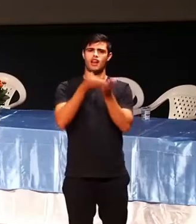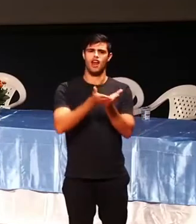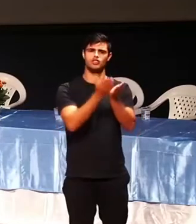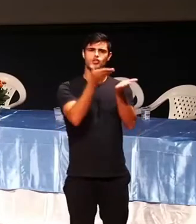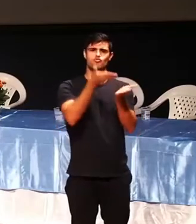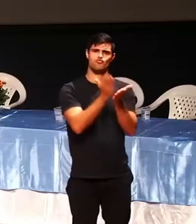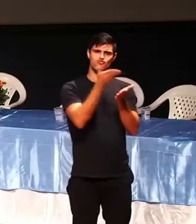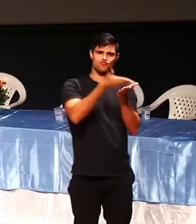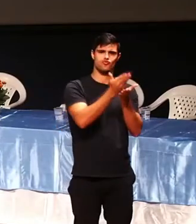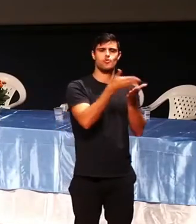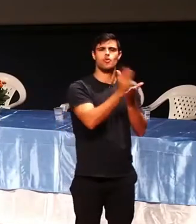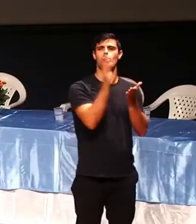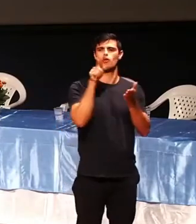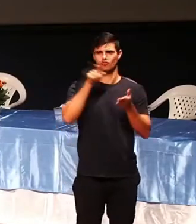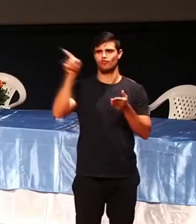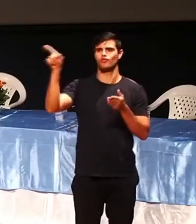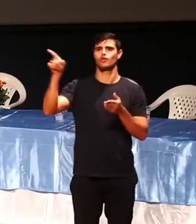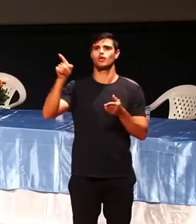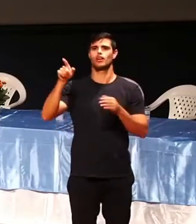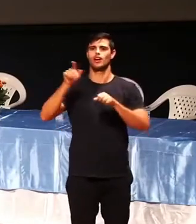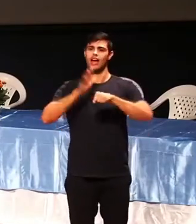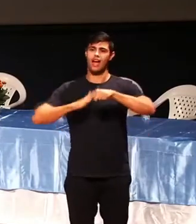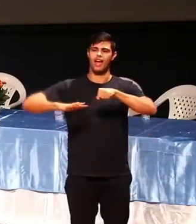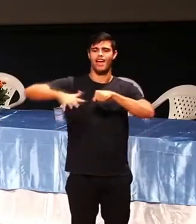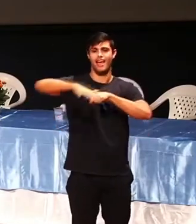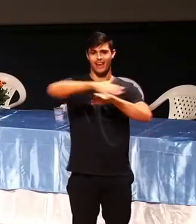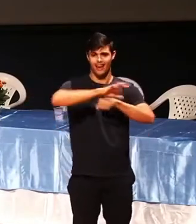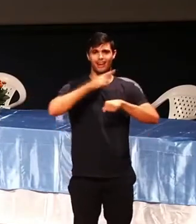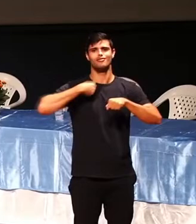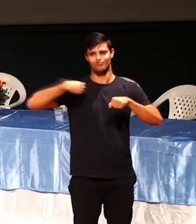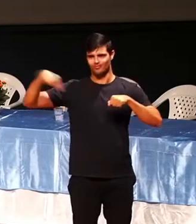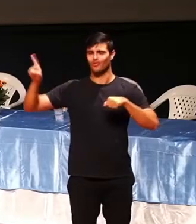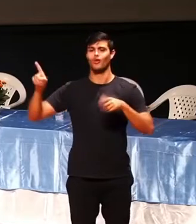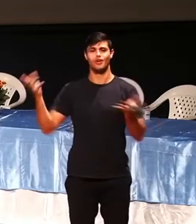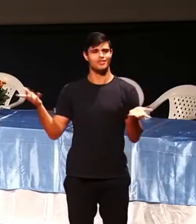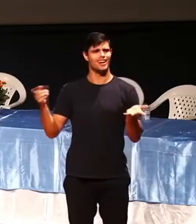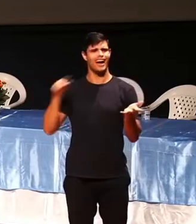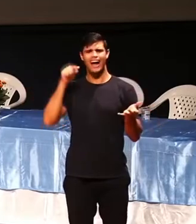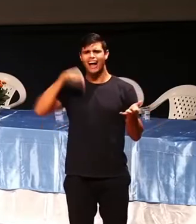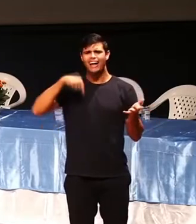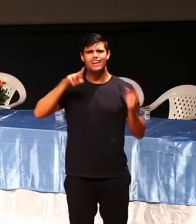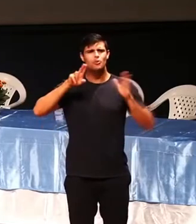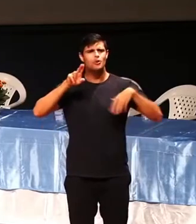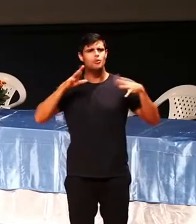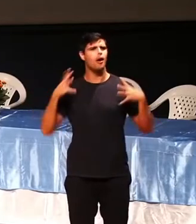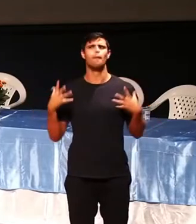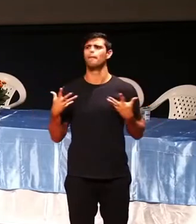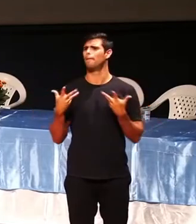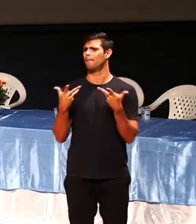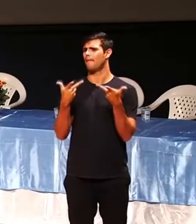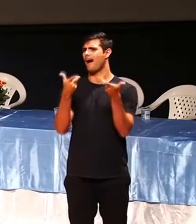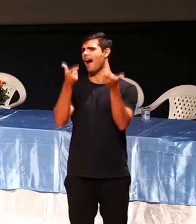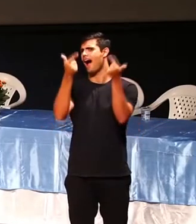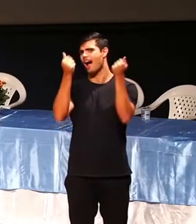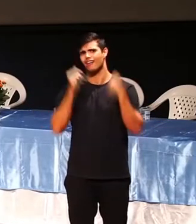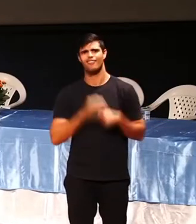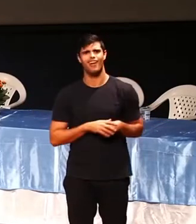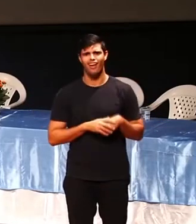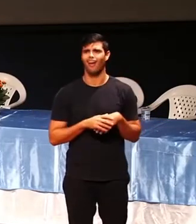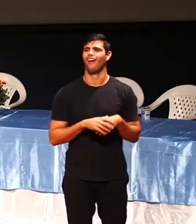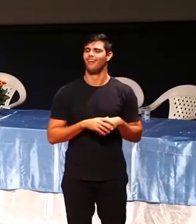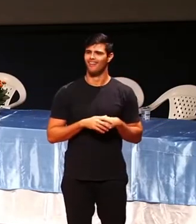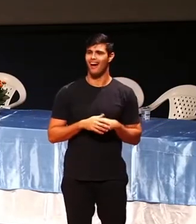Fui lá nas coisas. Lugar maravilhoso que vocês têm para viver. E tem gente que fala assim, é que você não veve o eu vevo.